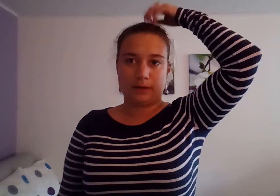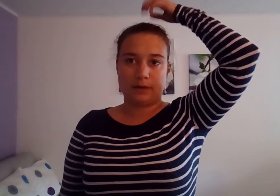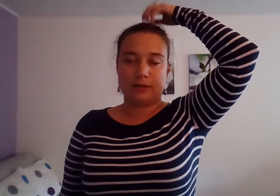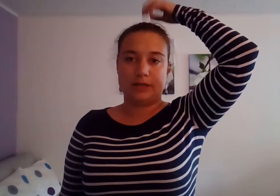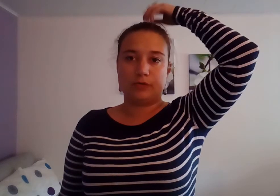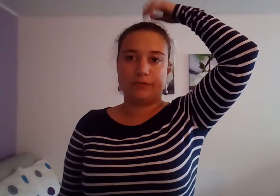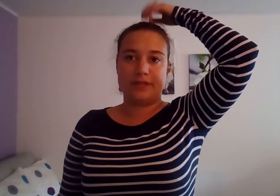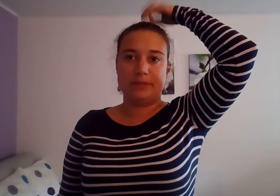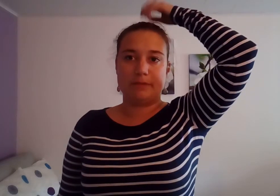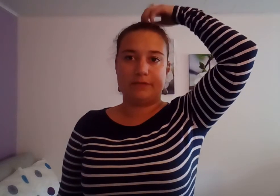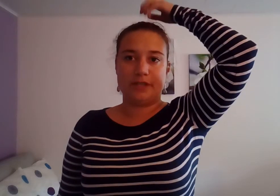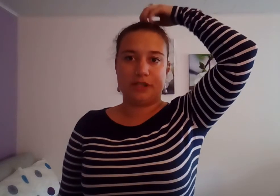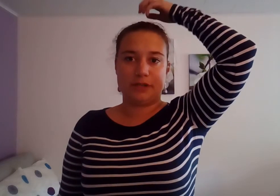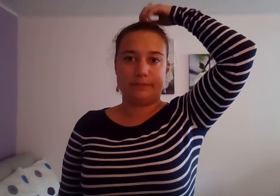Les conflits m'affligent.